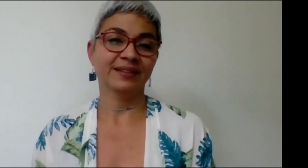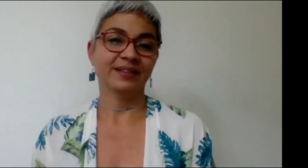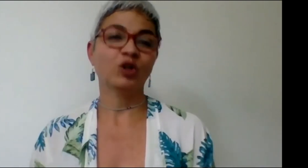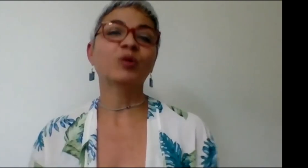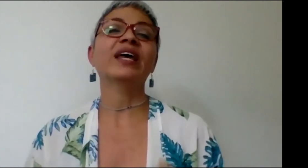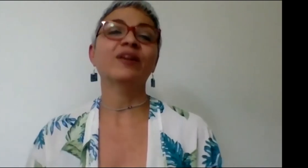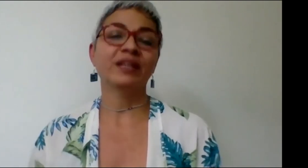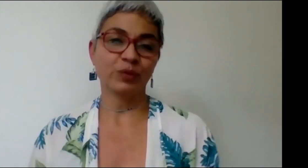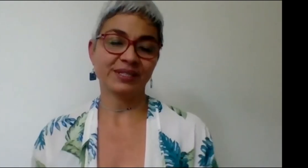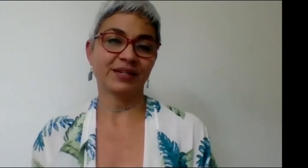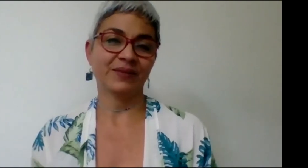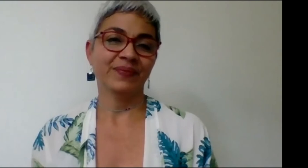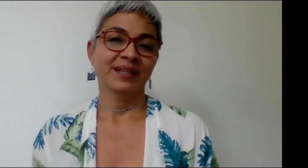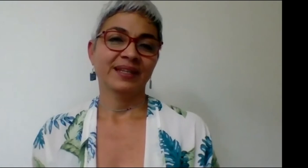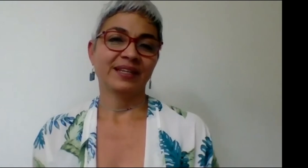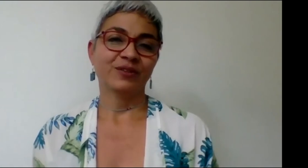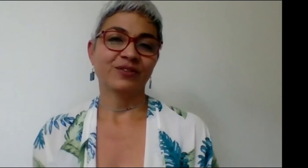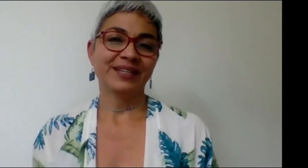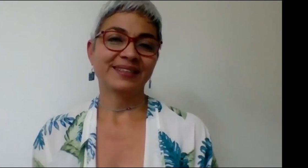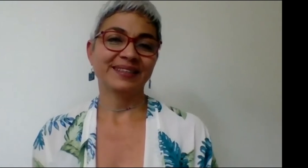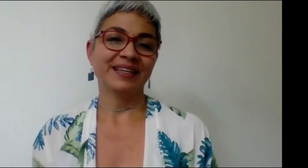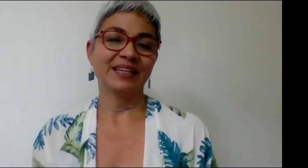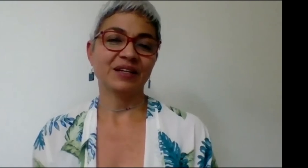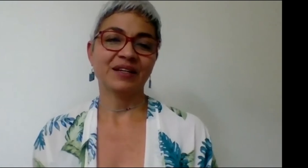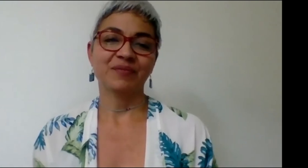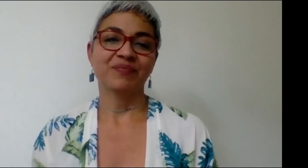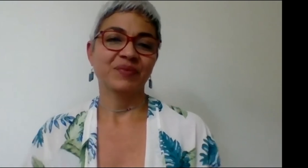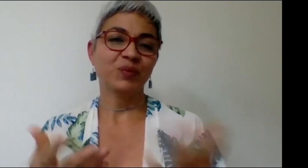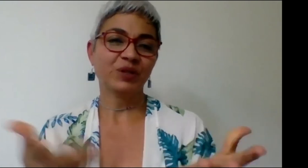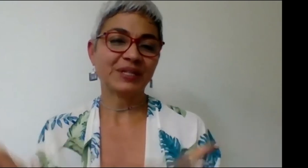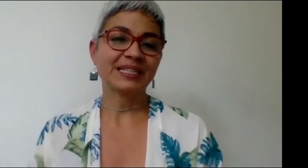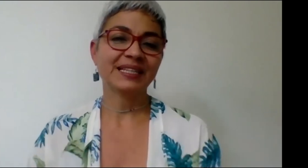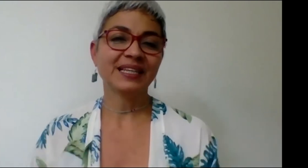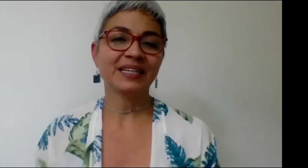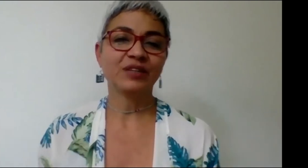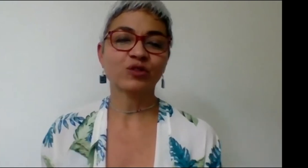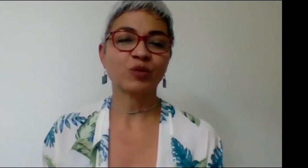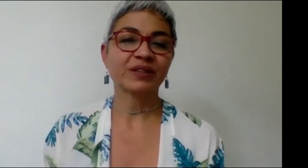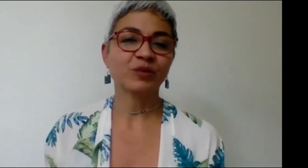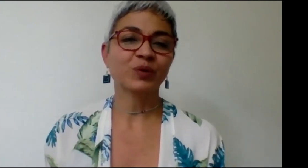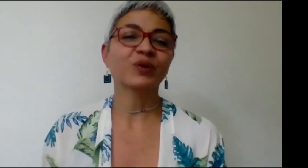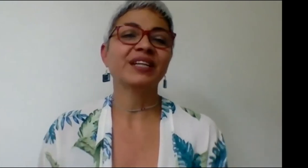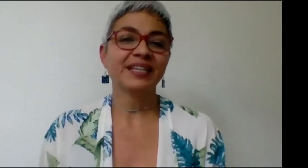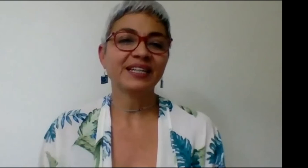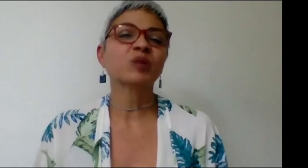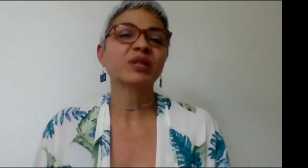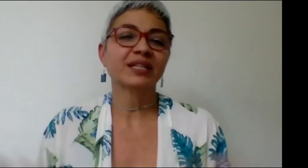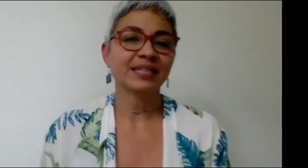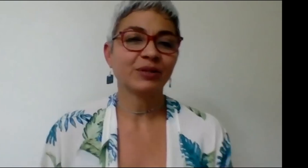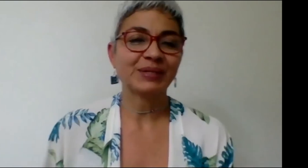no modelo lingüístico entonces bueno preséntate y nos compartes un poco quién eres cómo llegaste a la